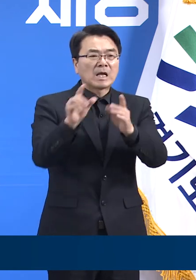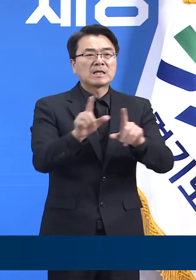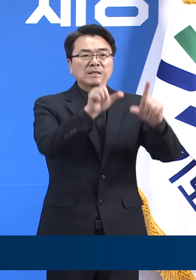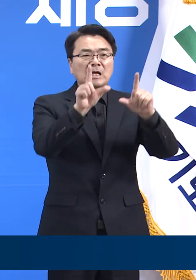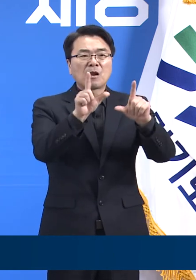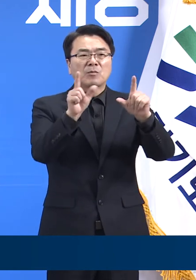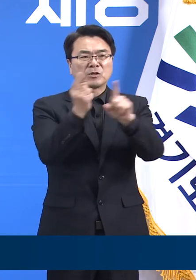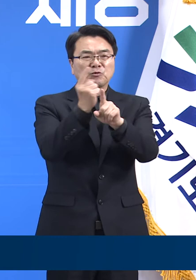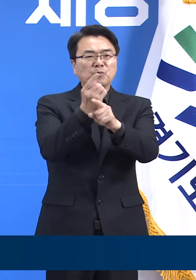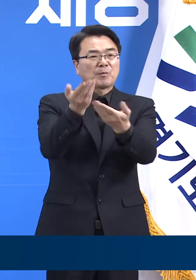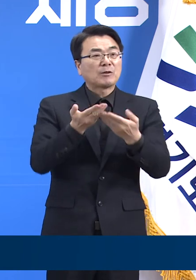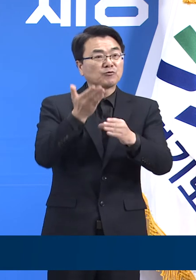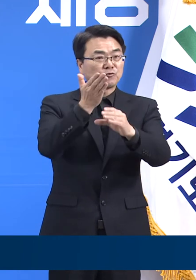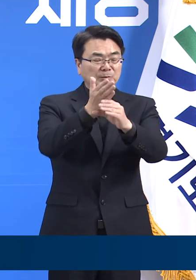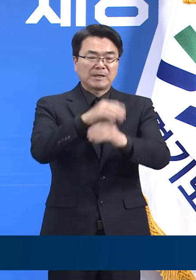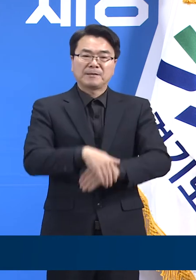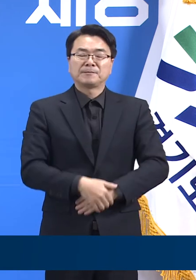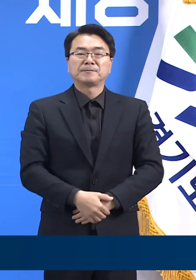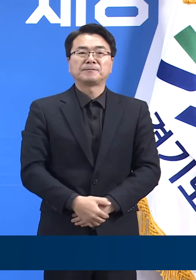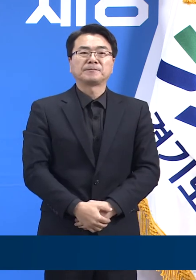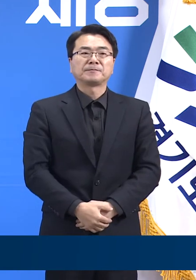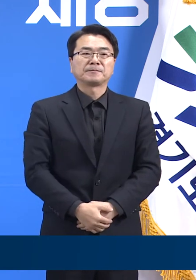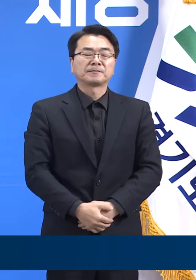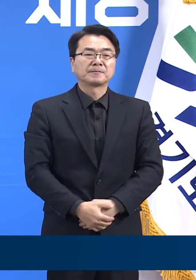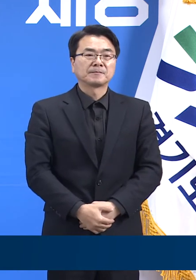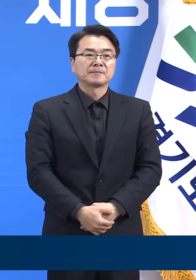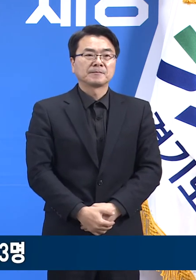다음은 재택치료 프로그램 운영 현황입니다.